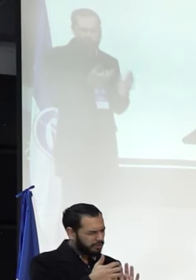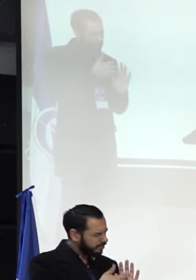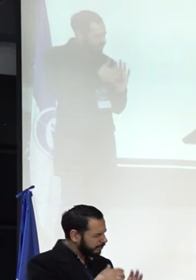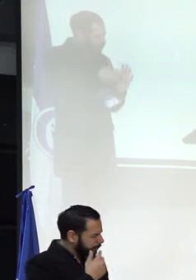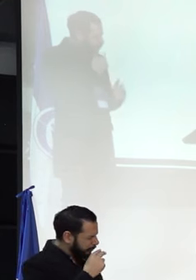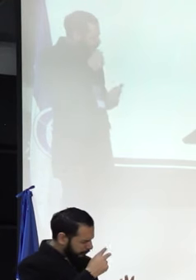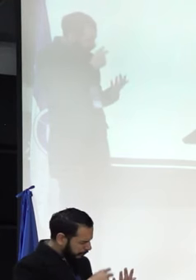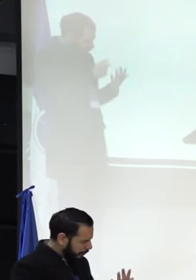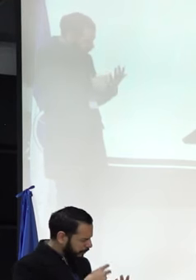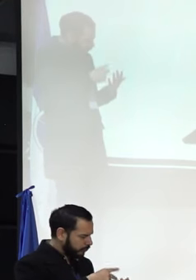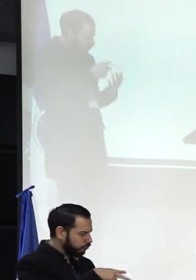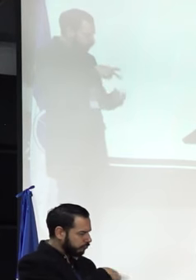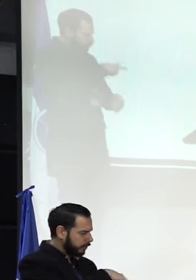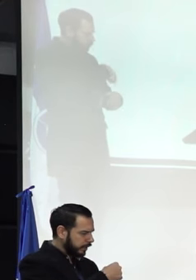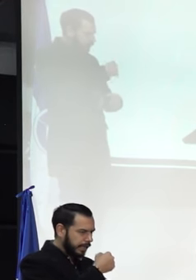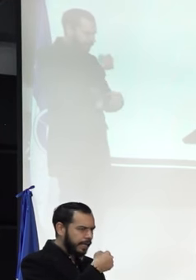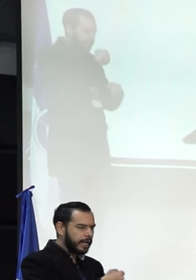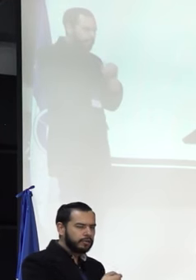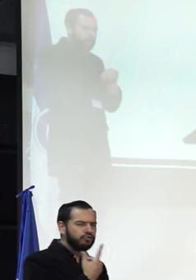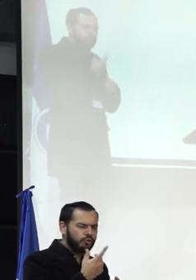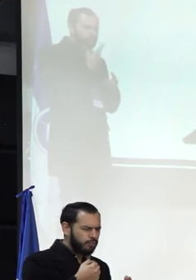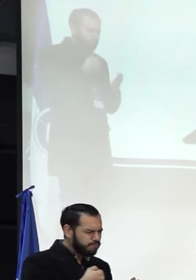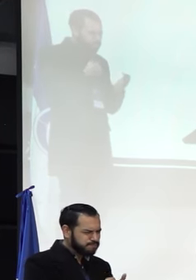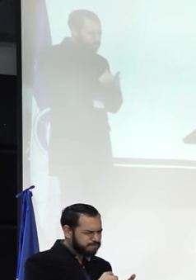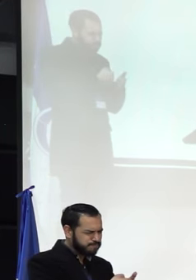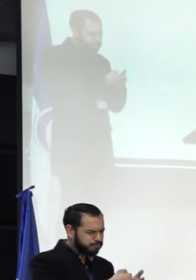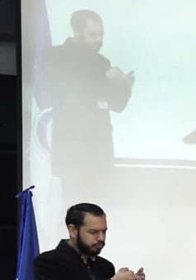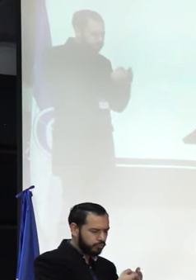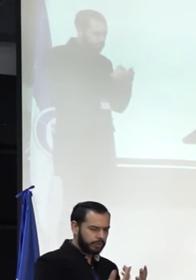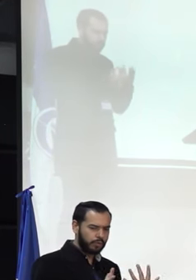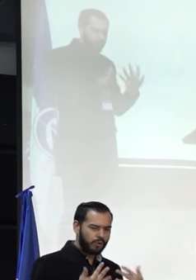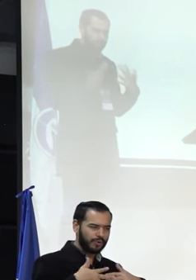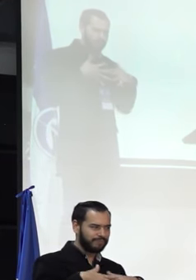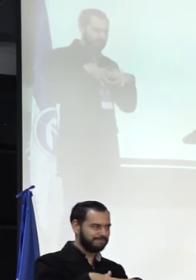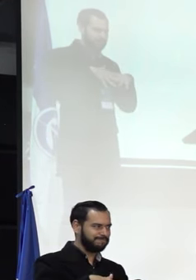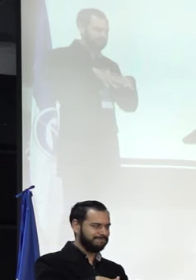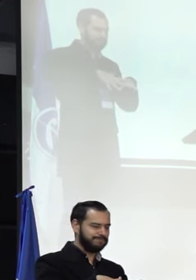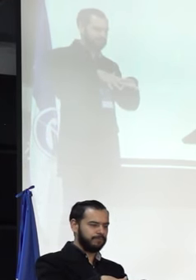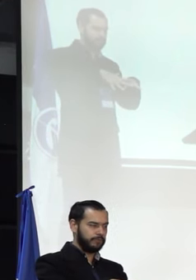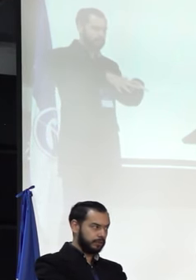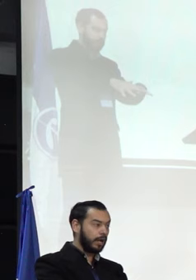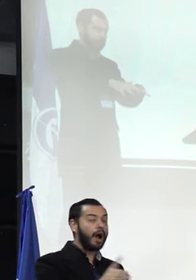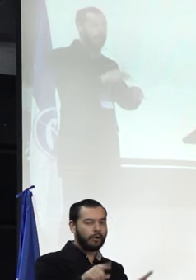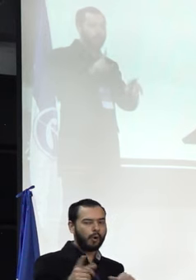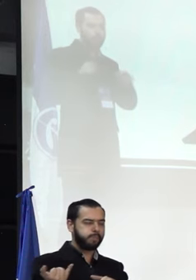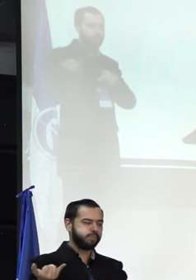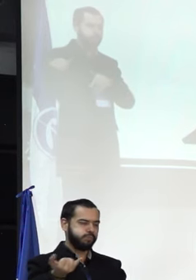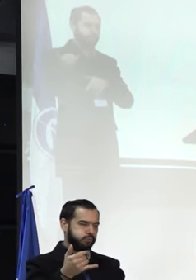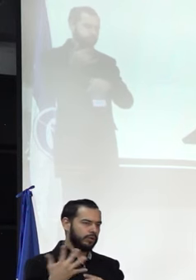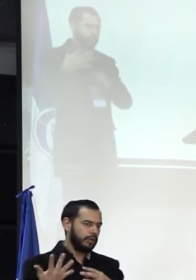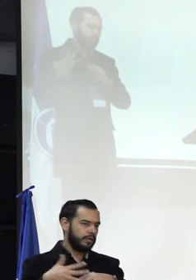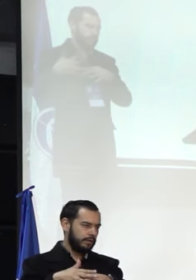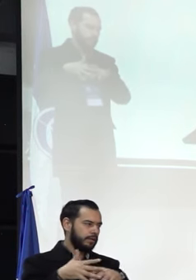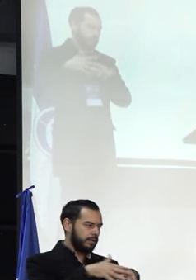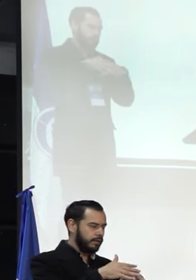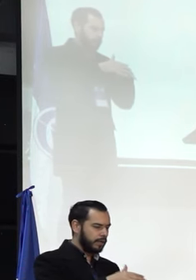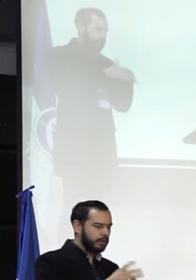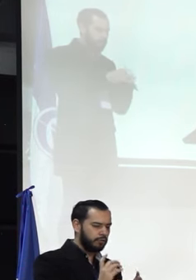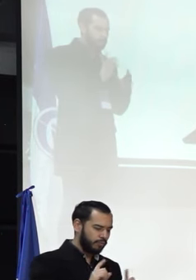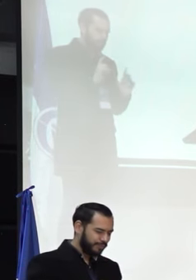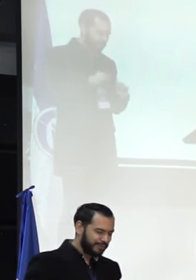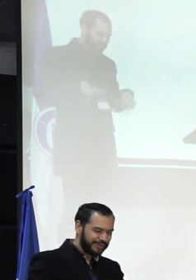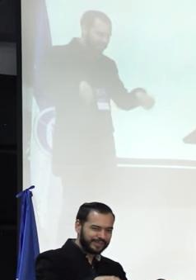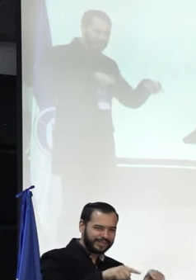manera gestionamos la creación o el fortalecimiento de redes, porque algunas de estas ya existen, y realmente armar círculos